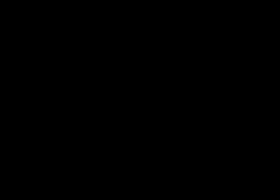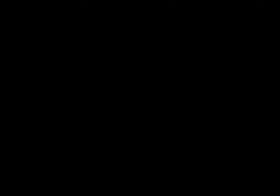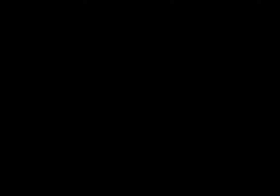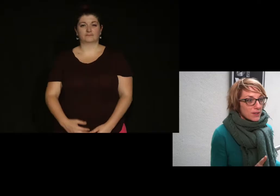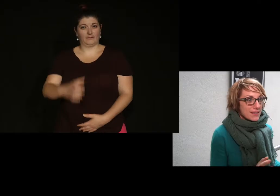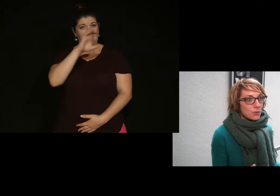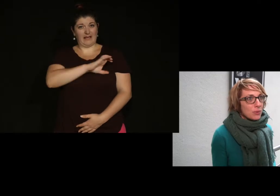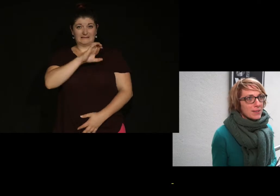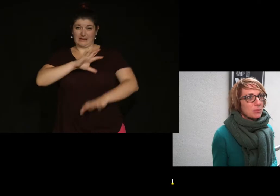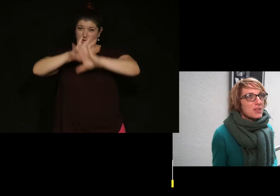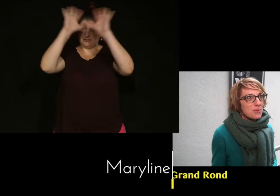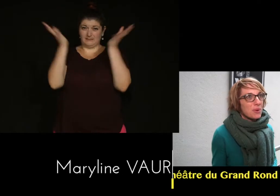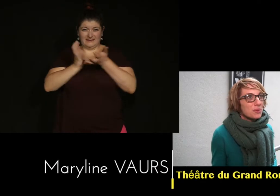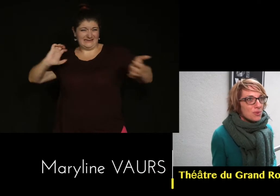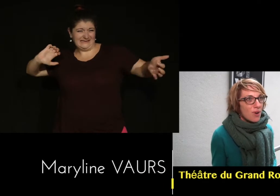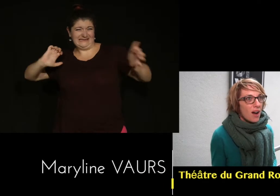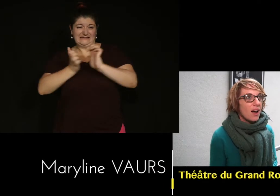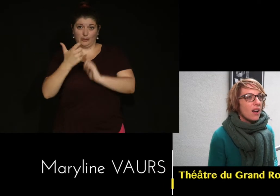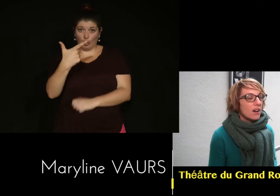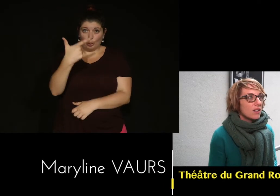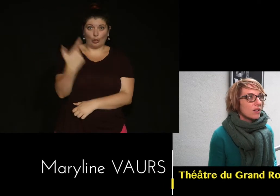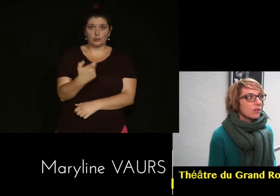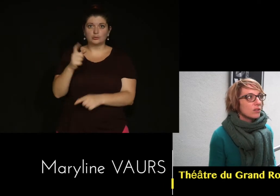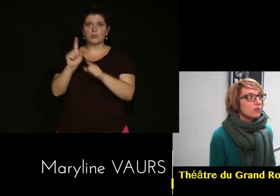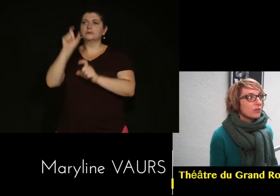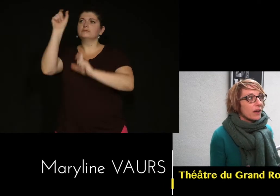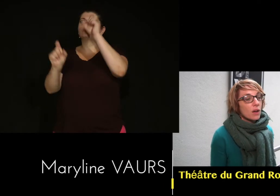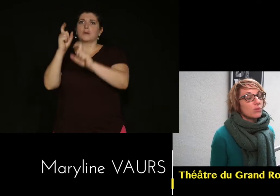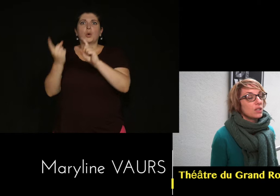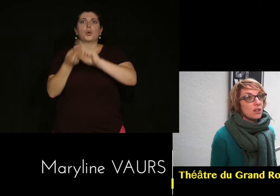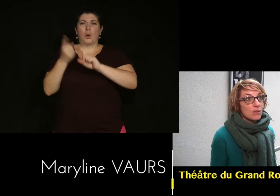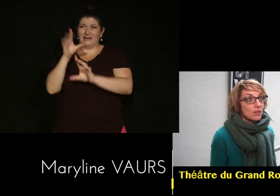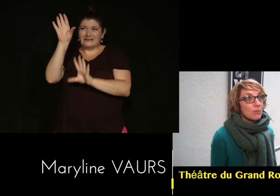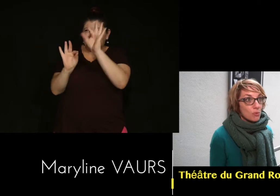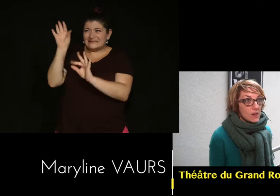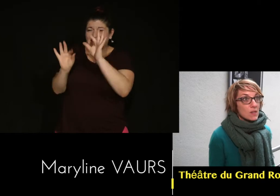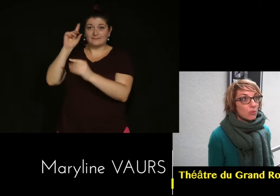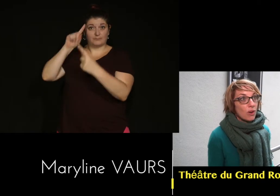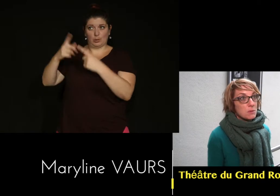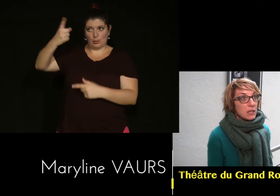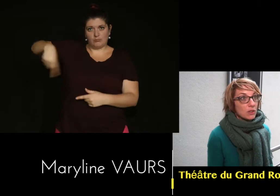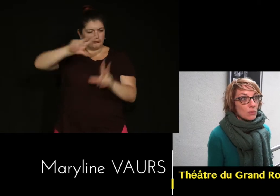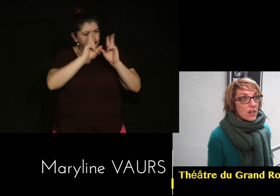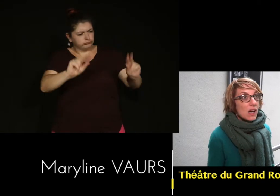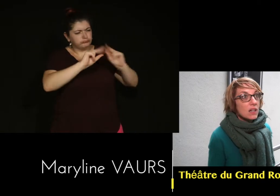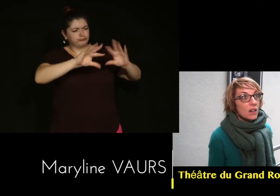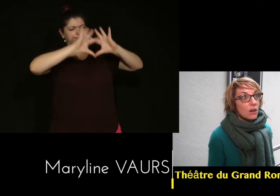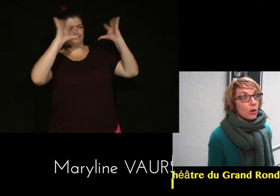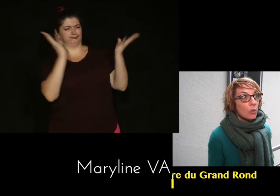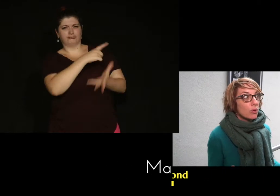On a essayé de tout rassembler sur deux jours, de faire intervenir les gens les mieux placés pour leur expliquer tout ça, pour